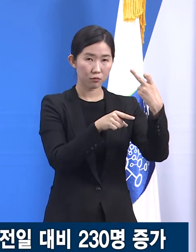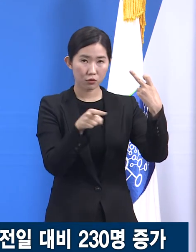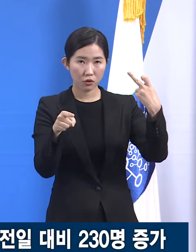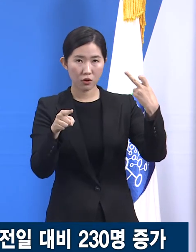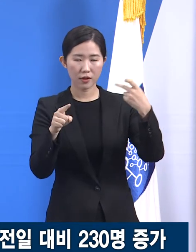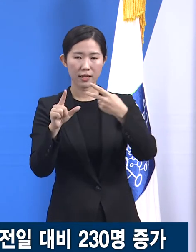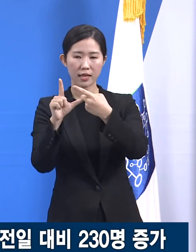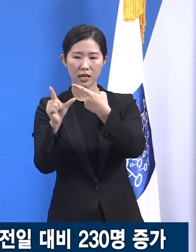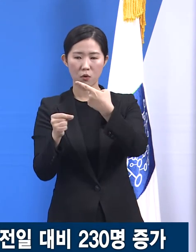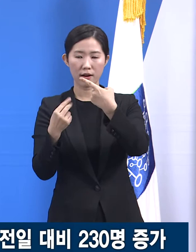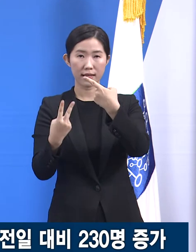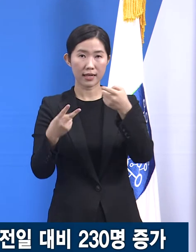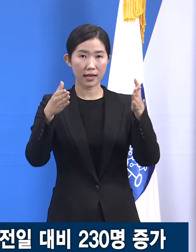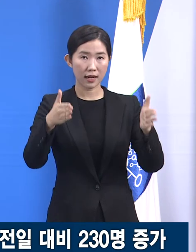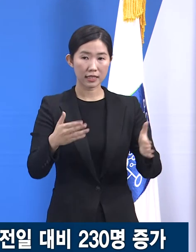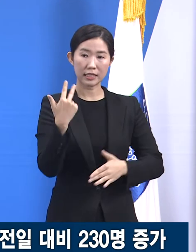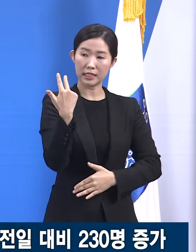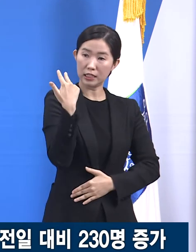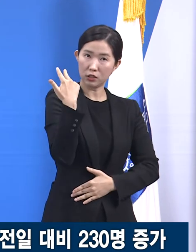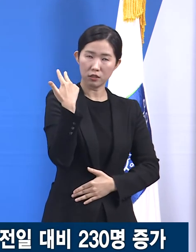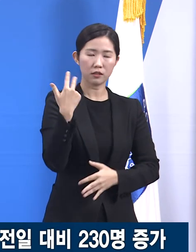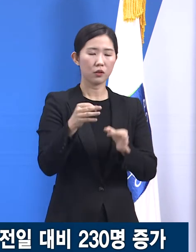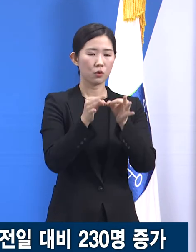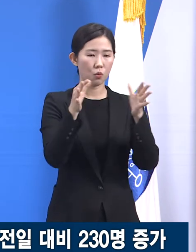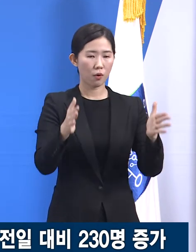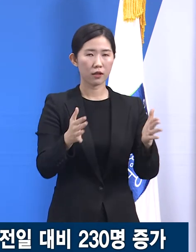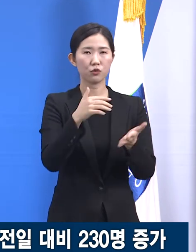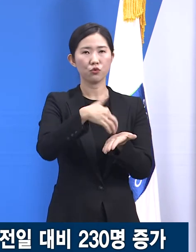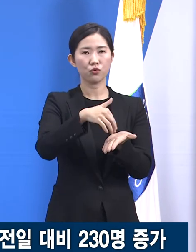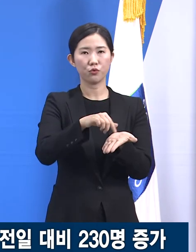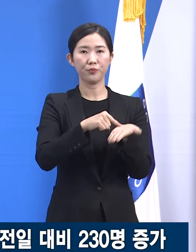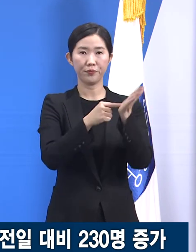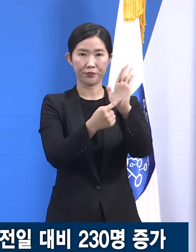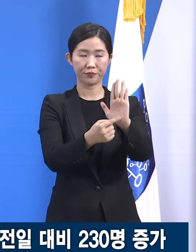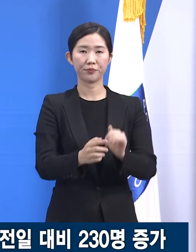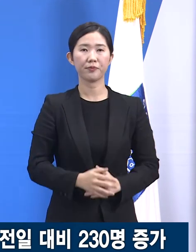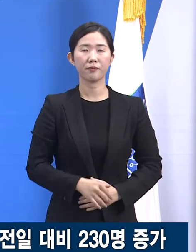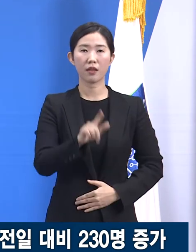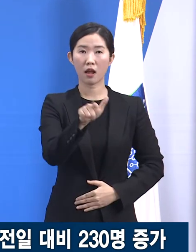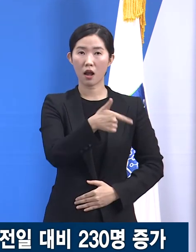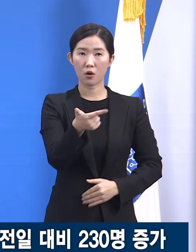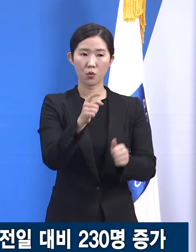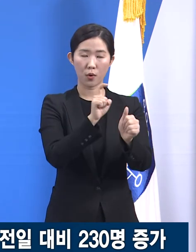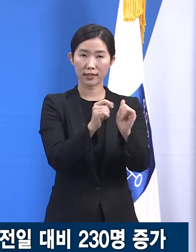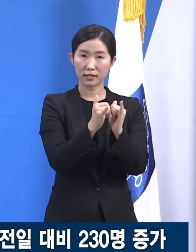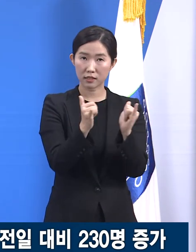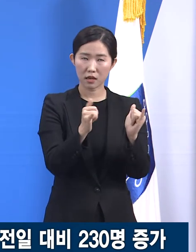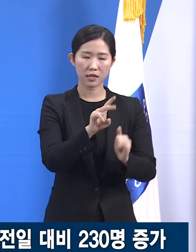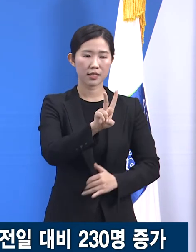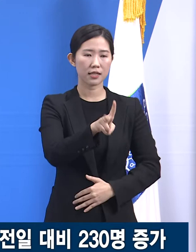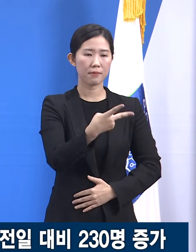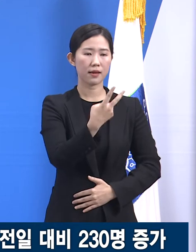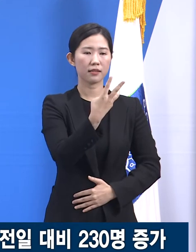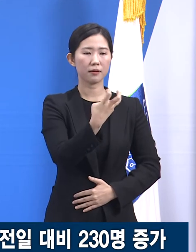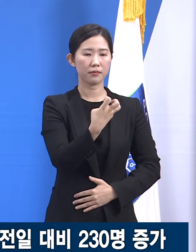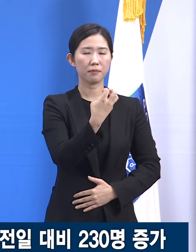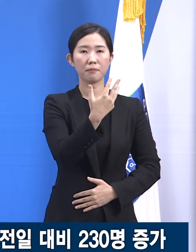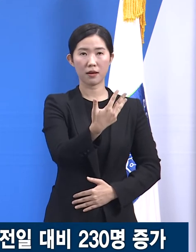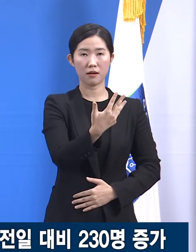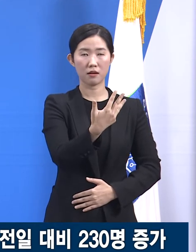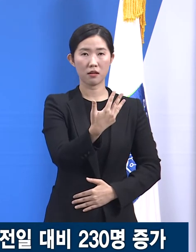일주일 동안의 통계를 말씀드립니다. 일평균 확진자는 238명으로